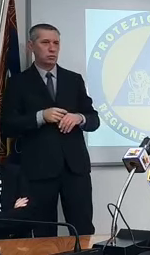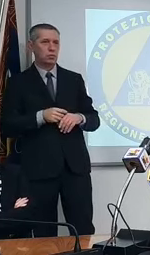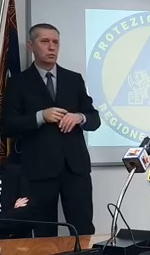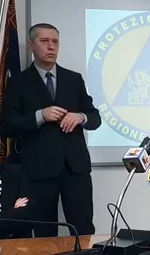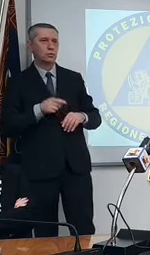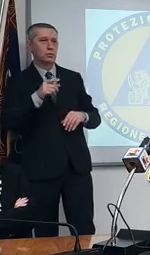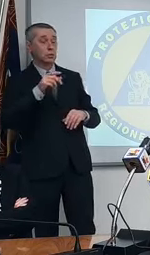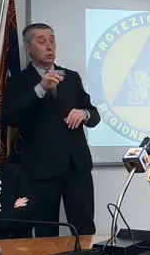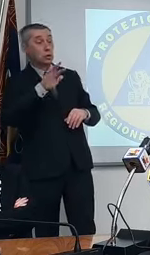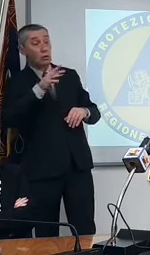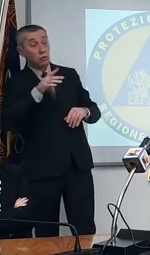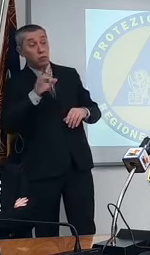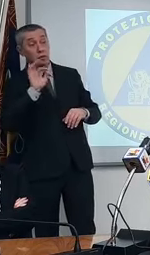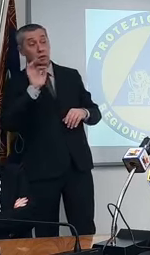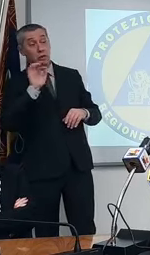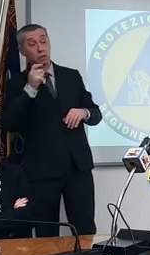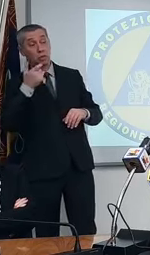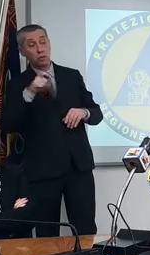in che senso